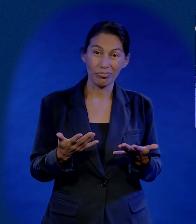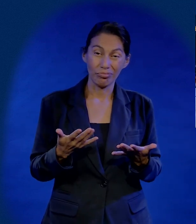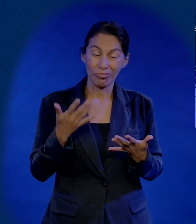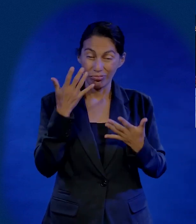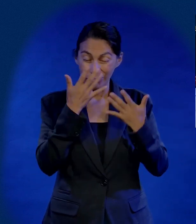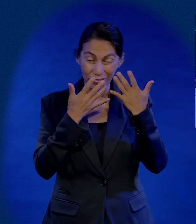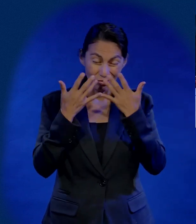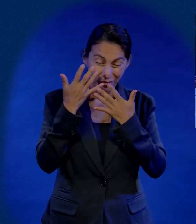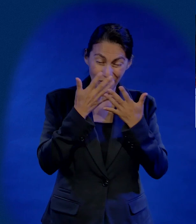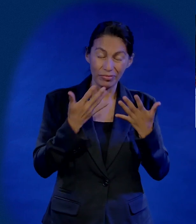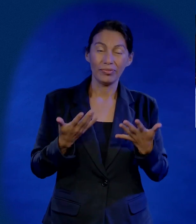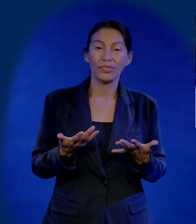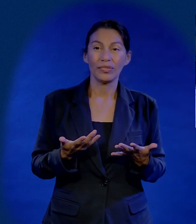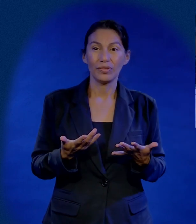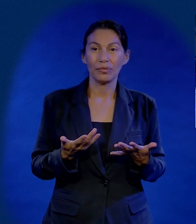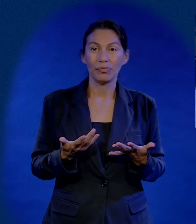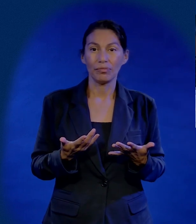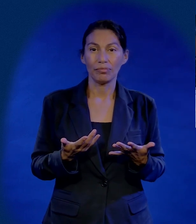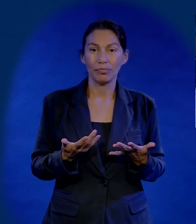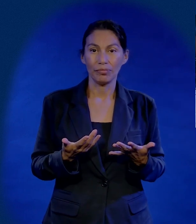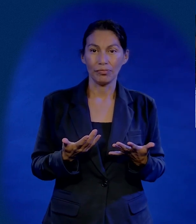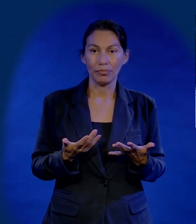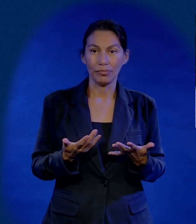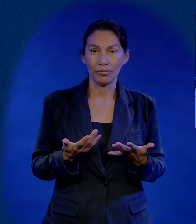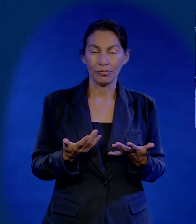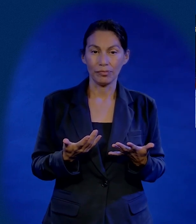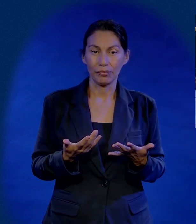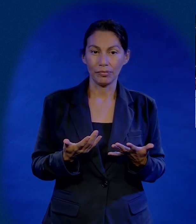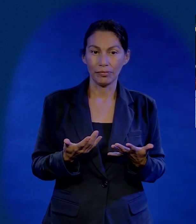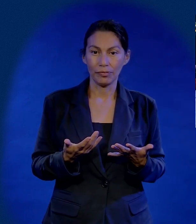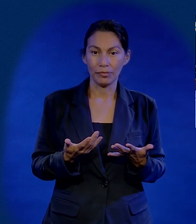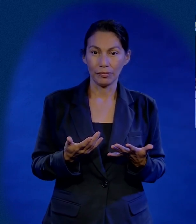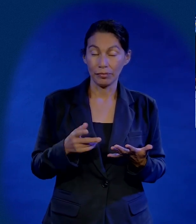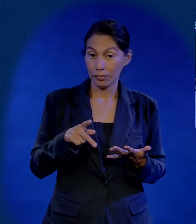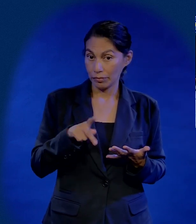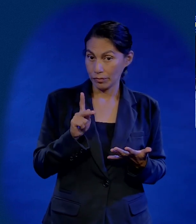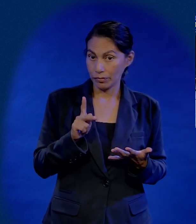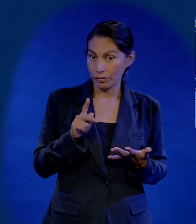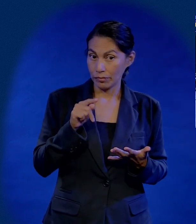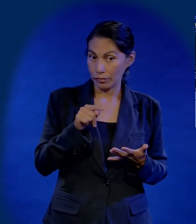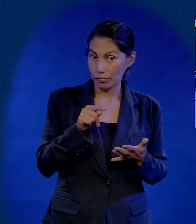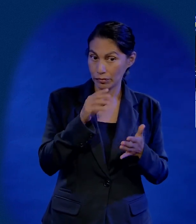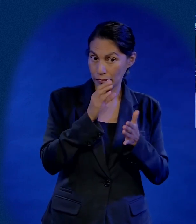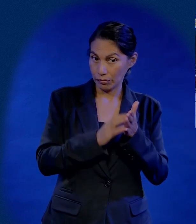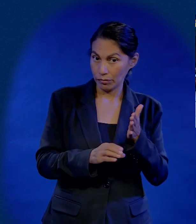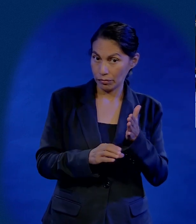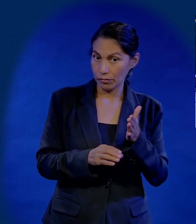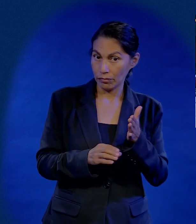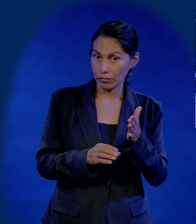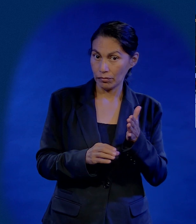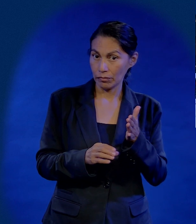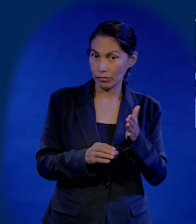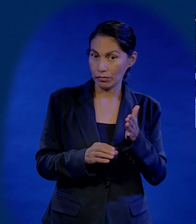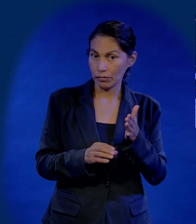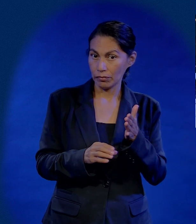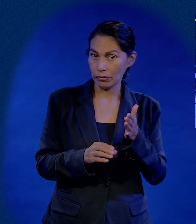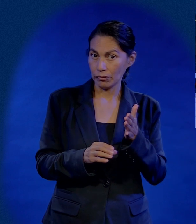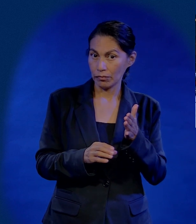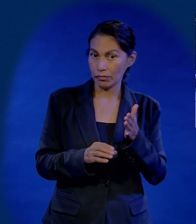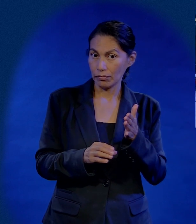al contrario, si usted lo lee en el enfoque equivocado, sale uno con una paliza encima. Pero en ese capítulo, que